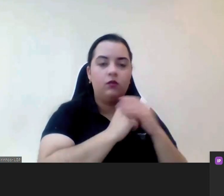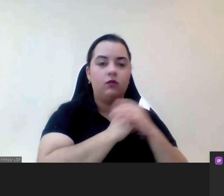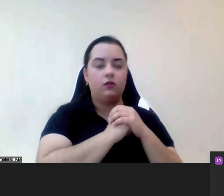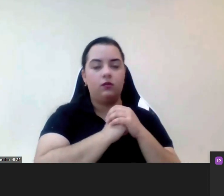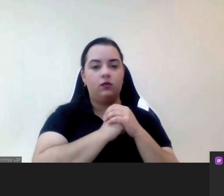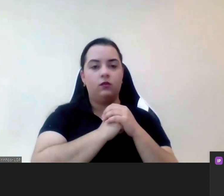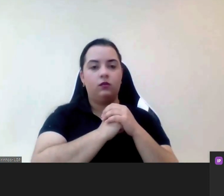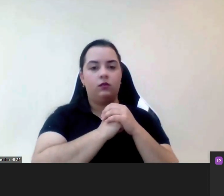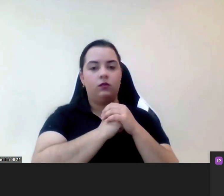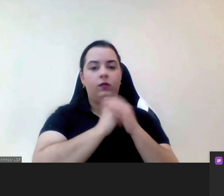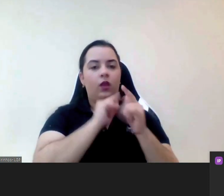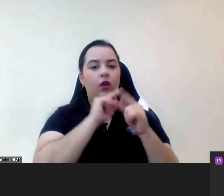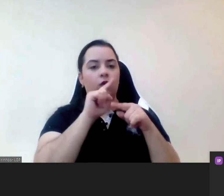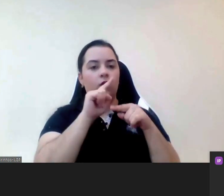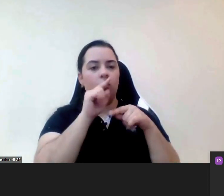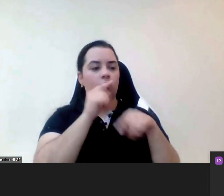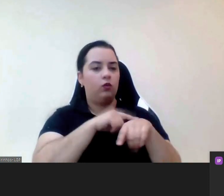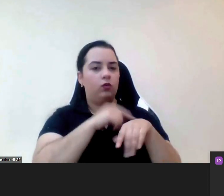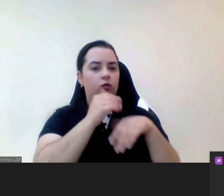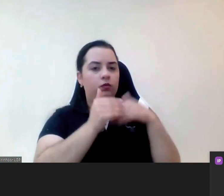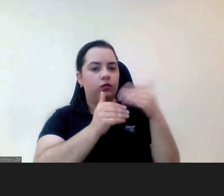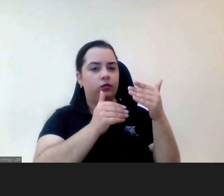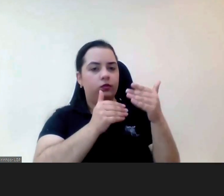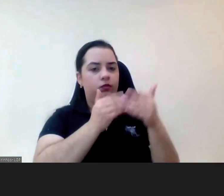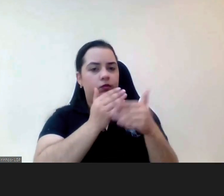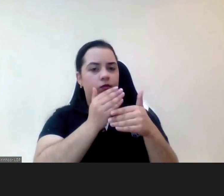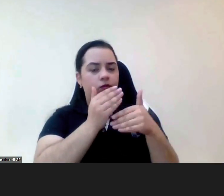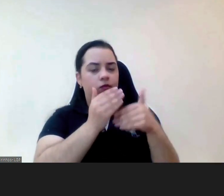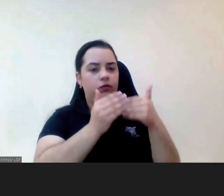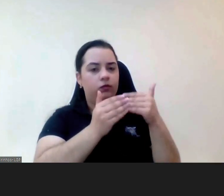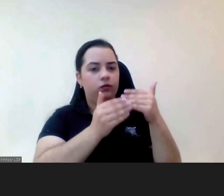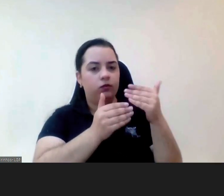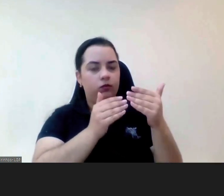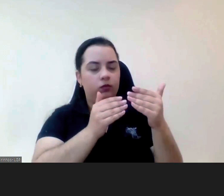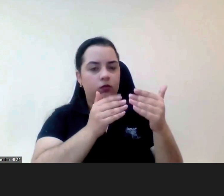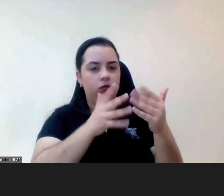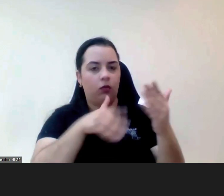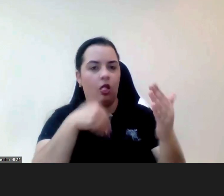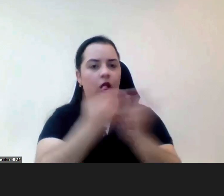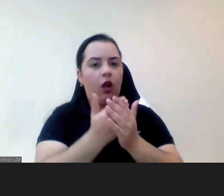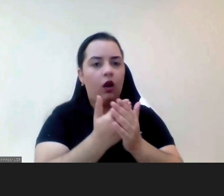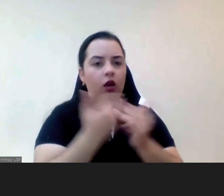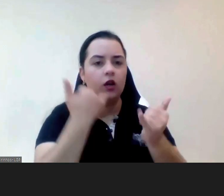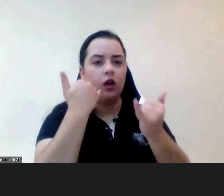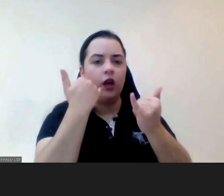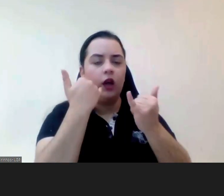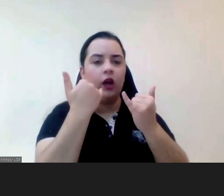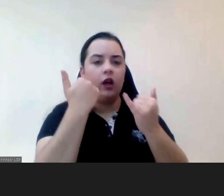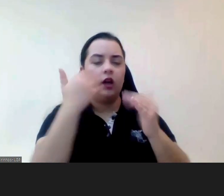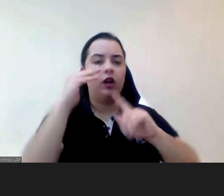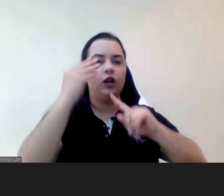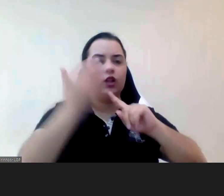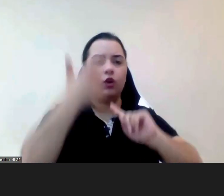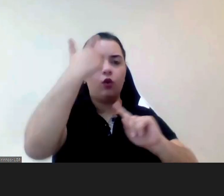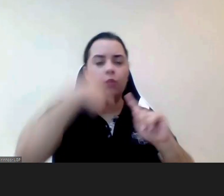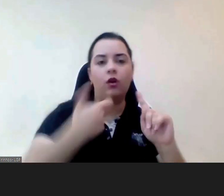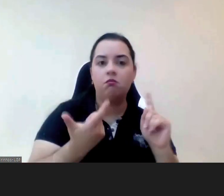que depois foi dar à questão dos castigos corporais curiosamente e